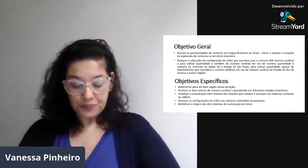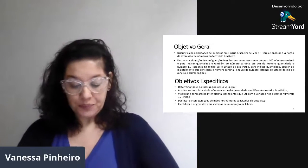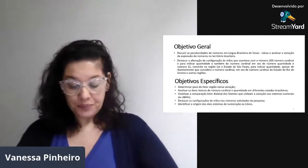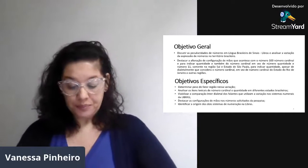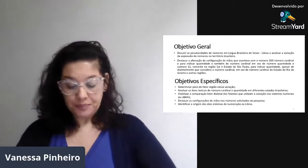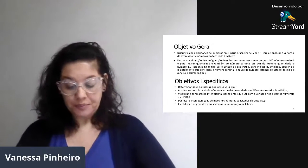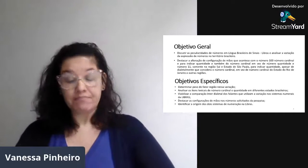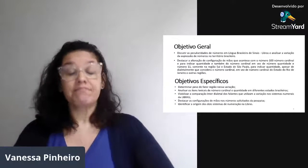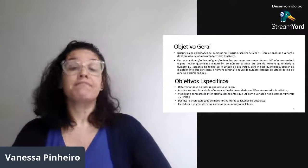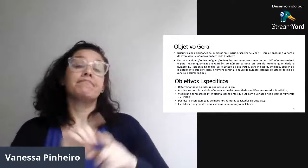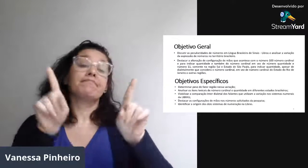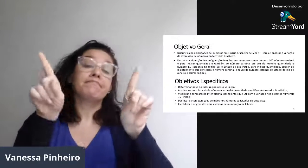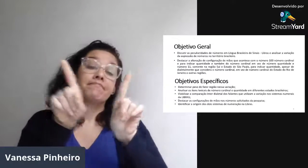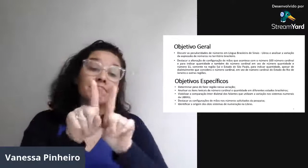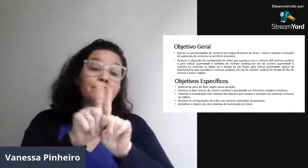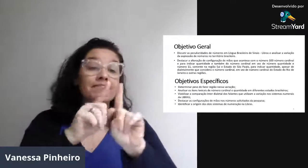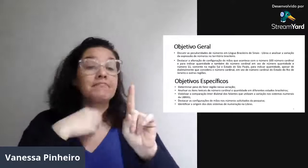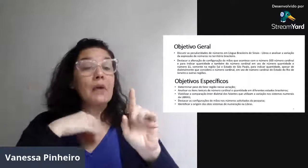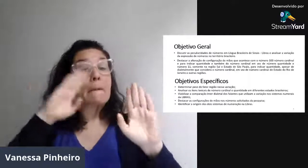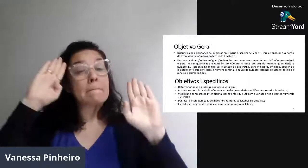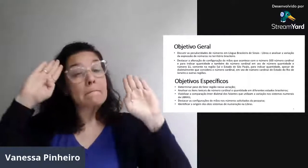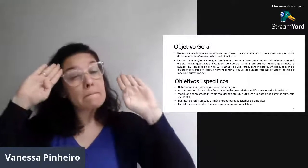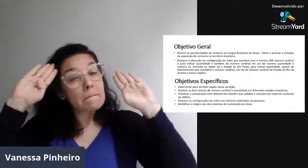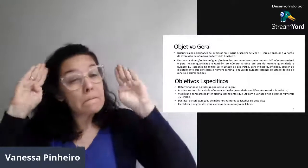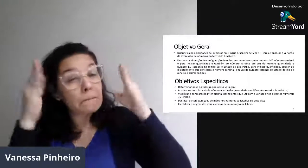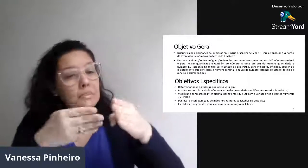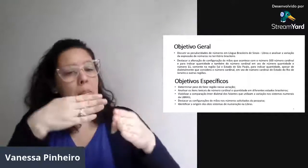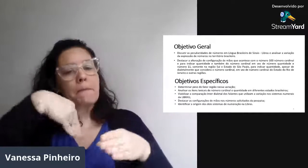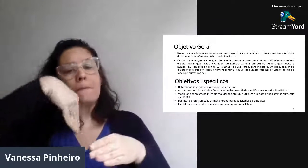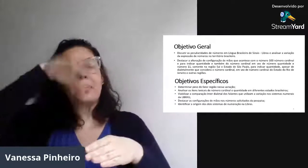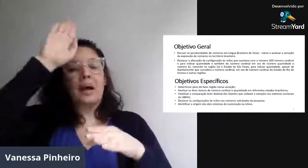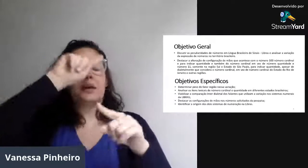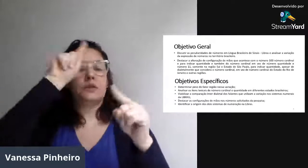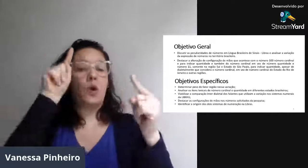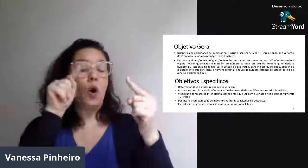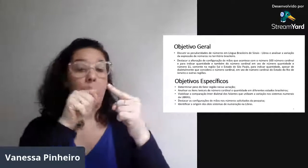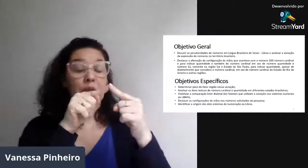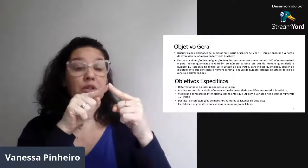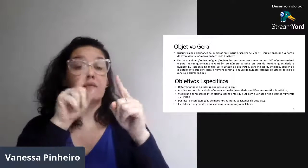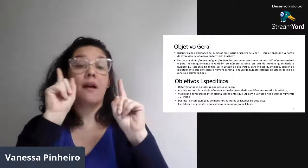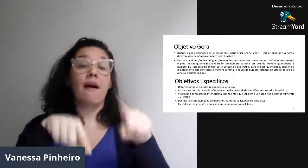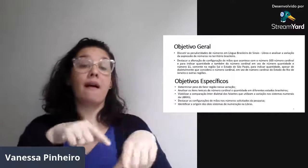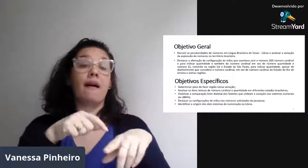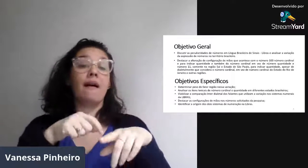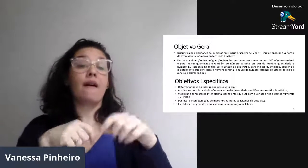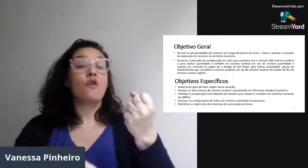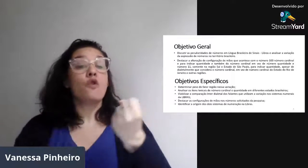mesmo sistema numérico. E também, o meu foco principal e objetivo,